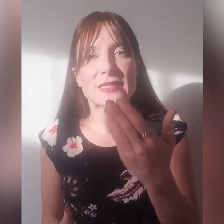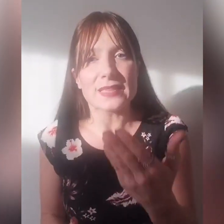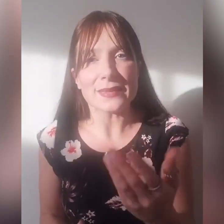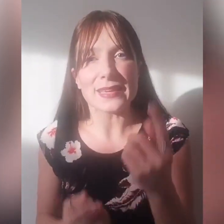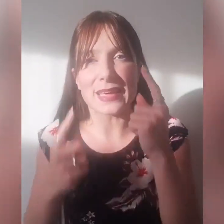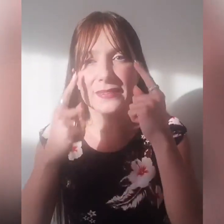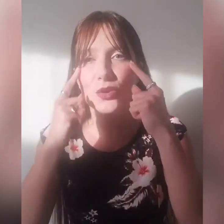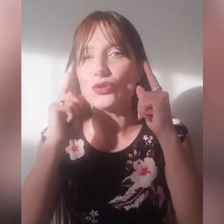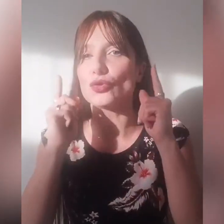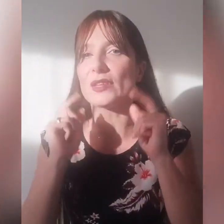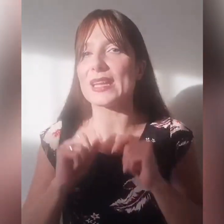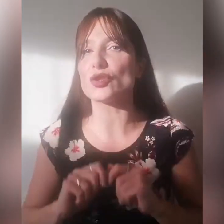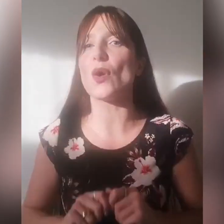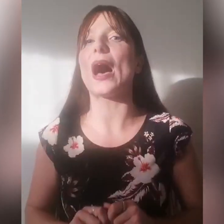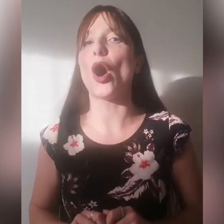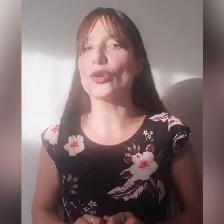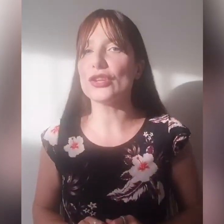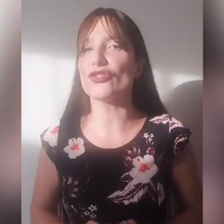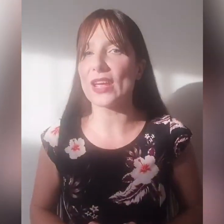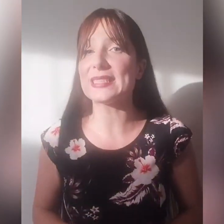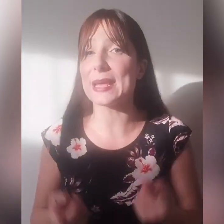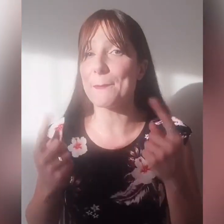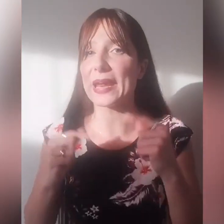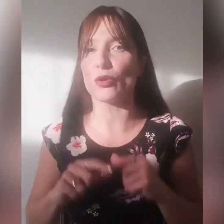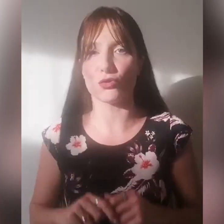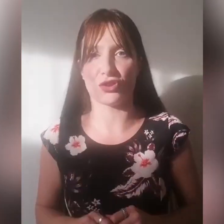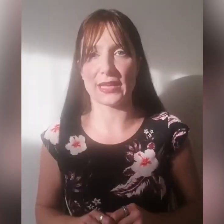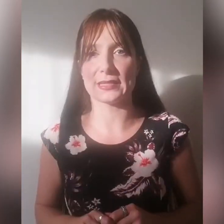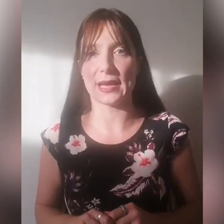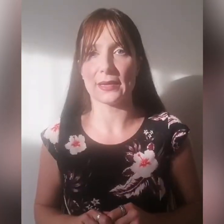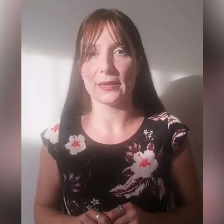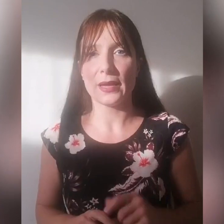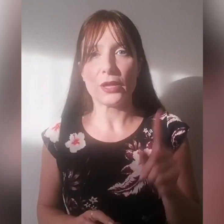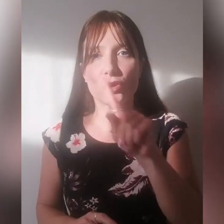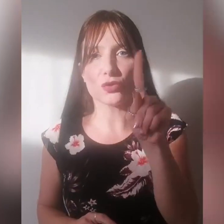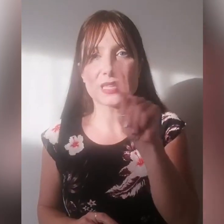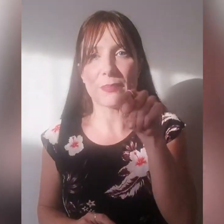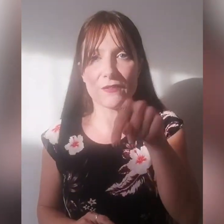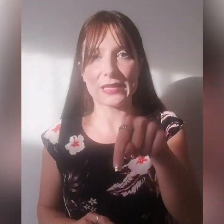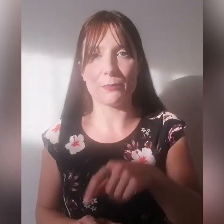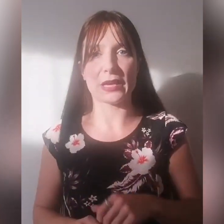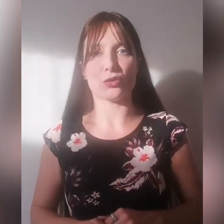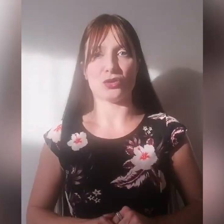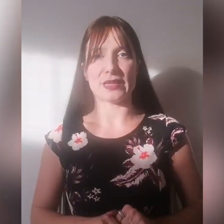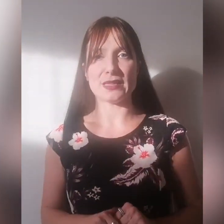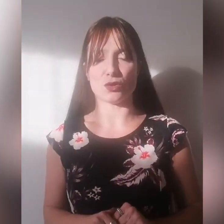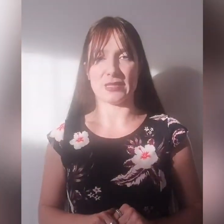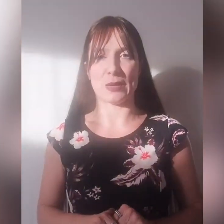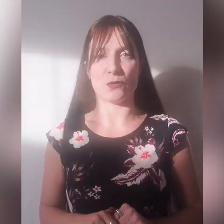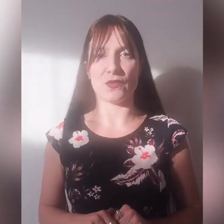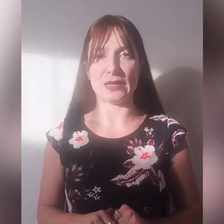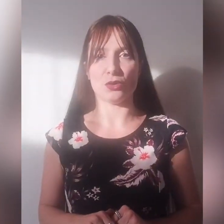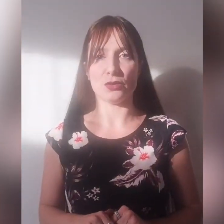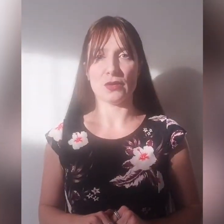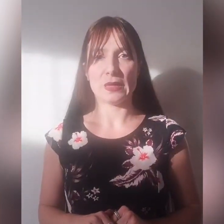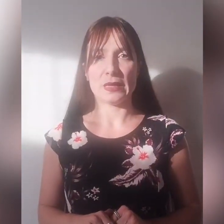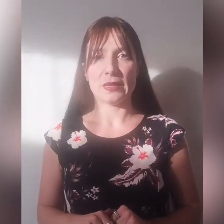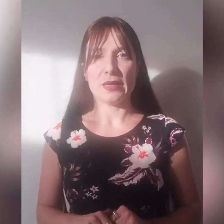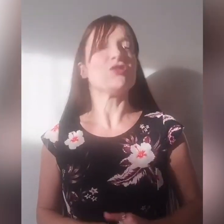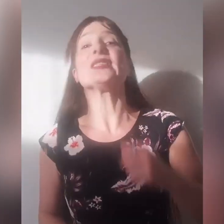pensate che Dio in tutta la sua omniscienza e preconoscenza non sapeva del periodo di adesso che stiamo vivendo? Ci